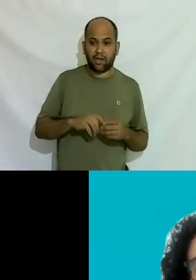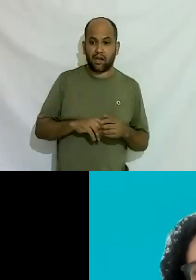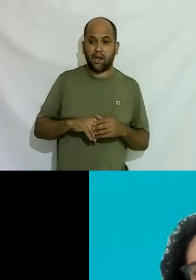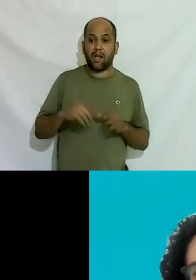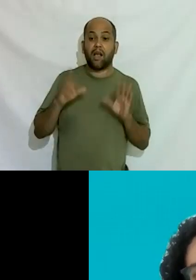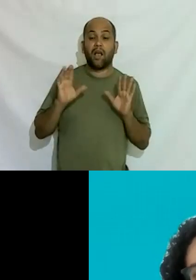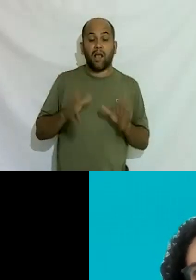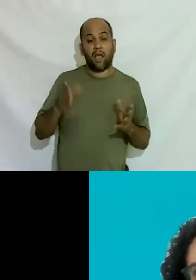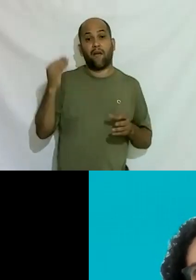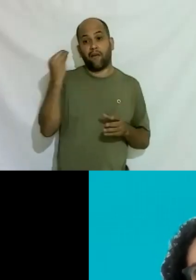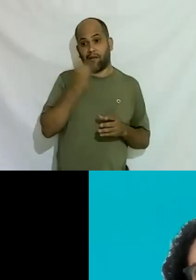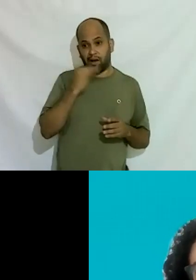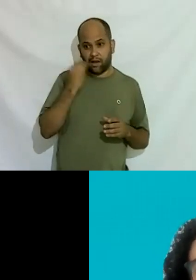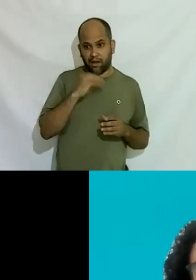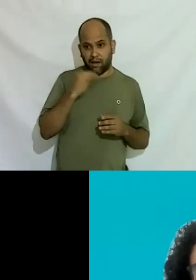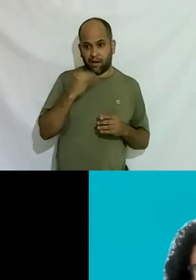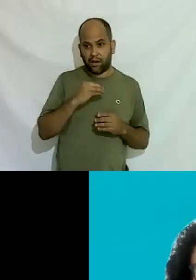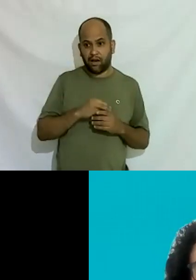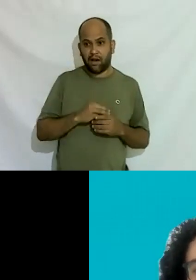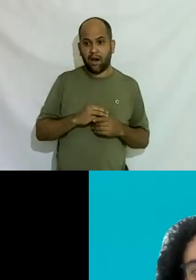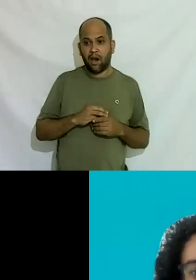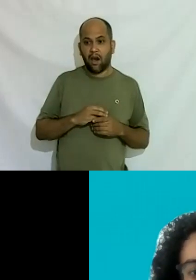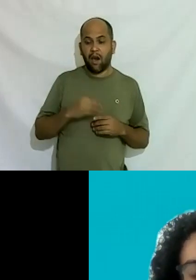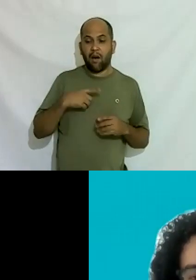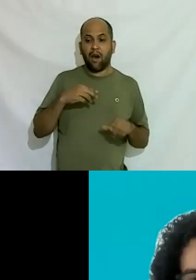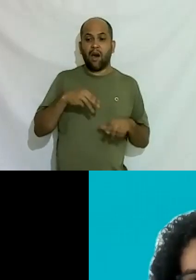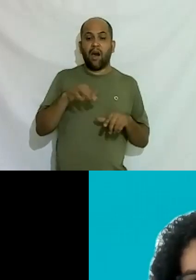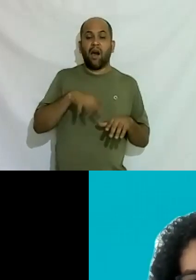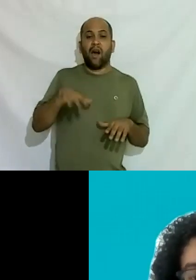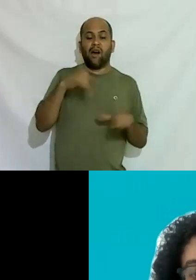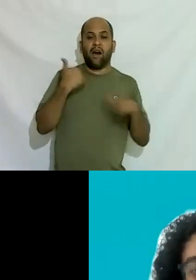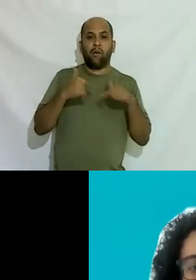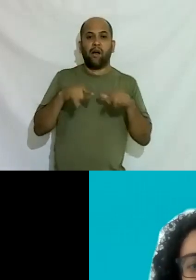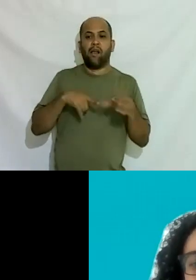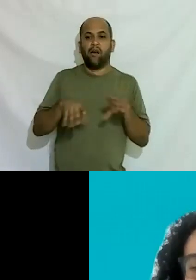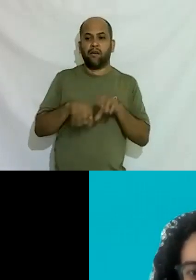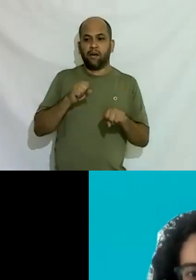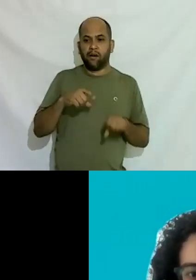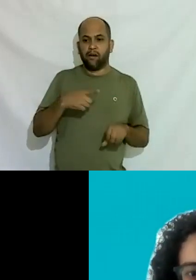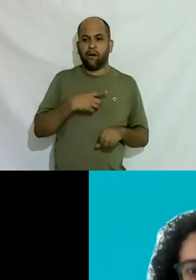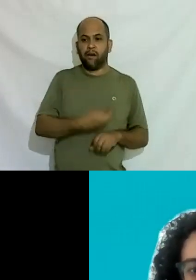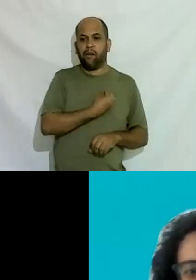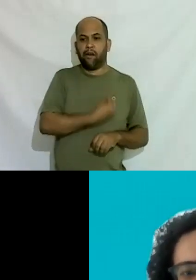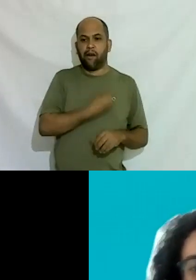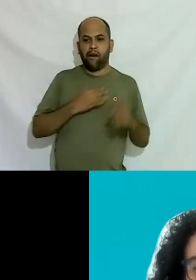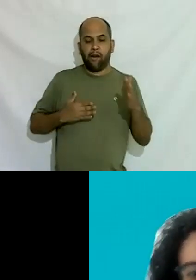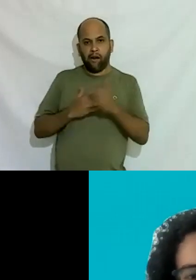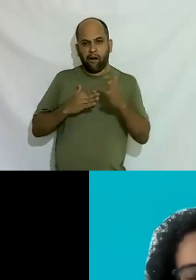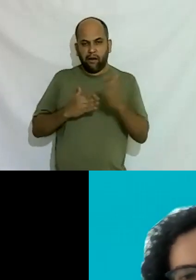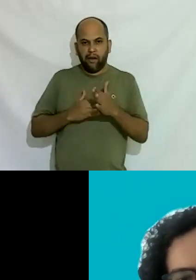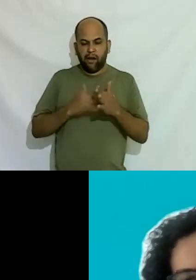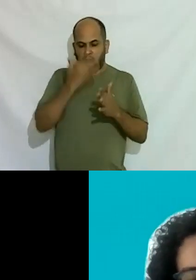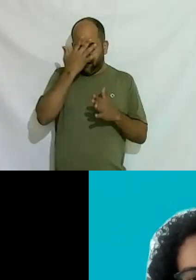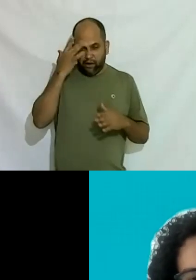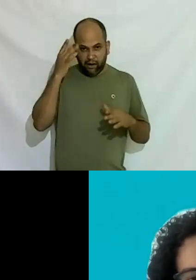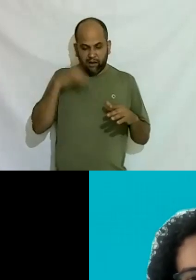facilidade para ingressar no mercado de trabalho quando a pessoa tem essa formação existe barreiras para a pessoa acessar